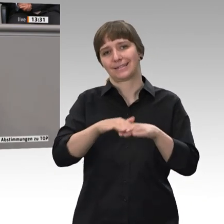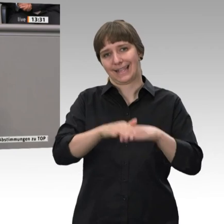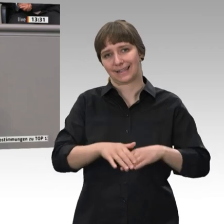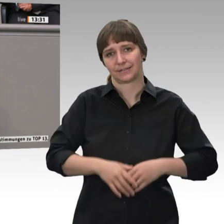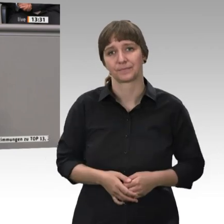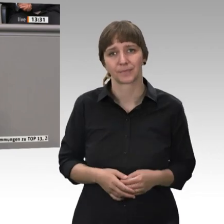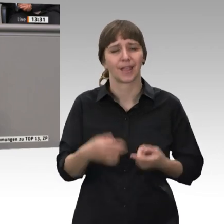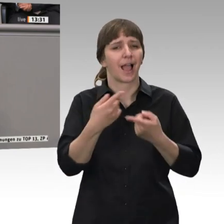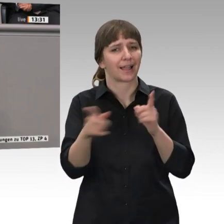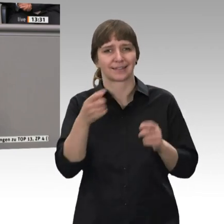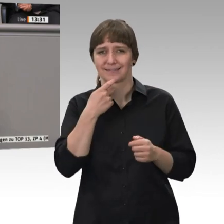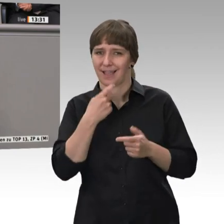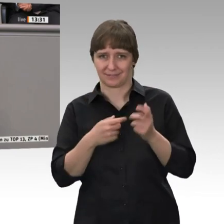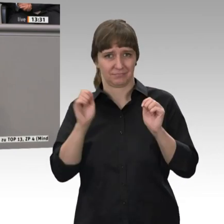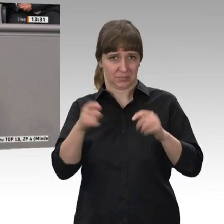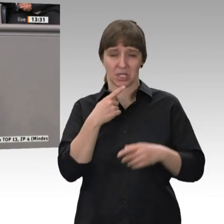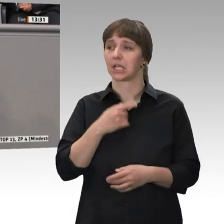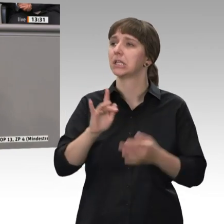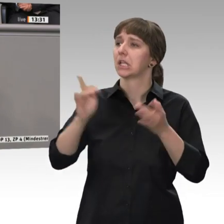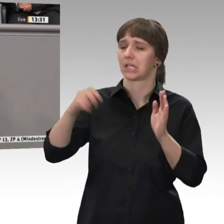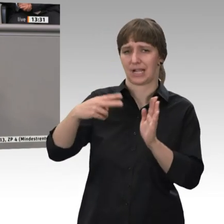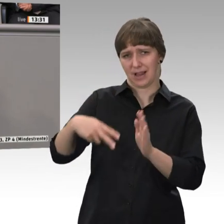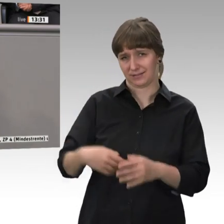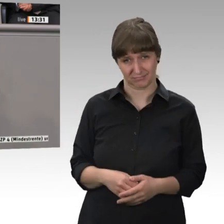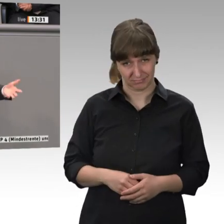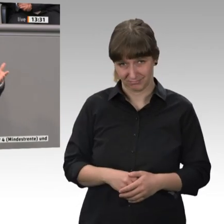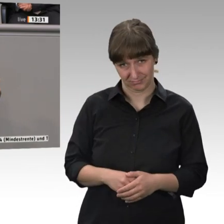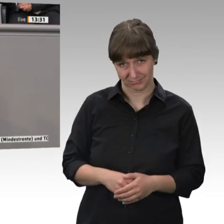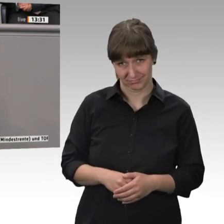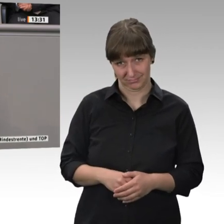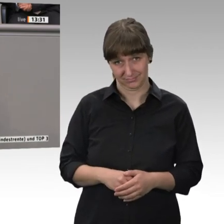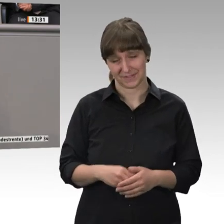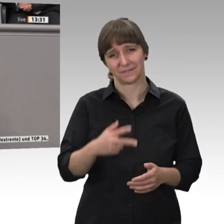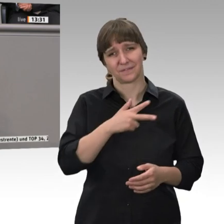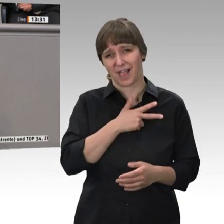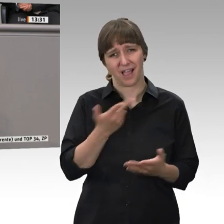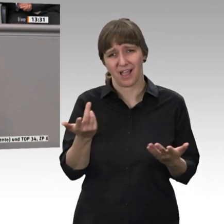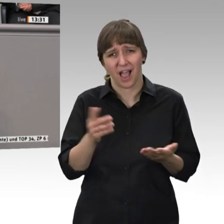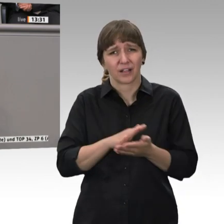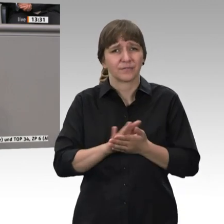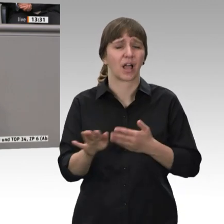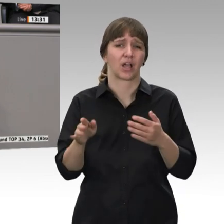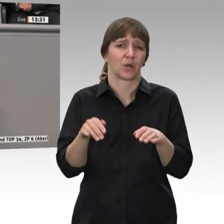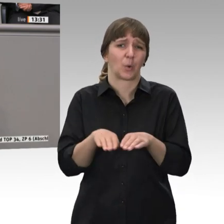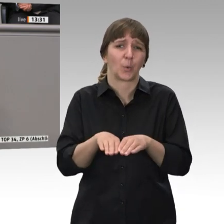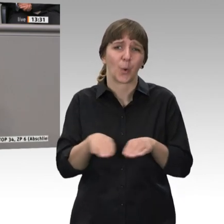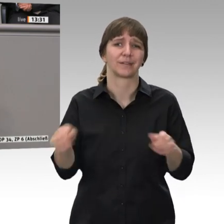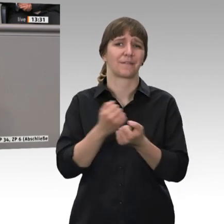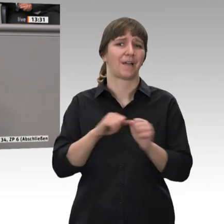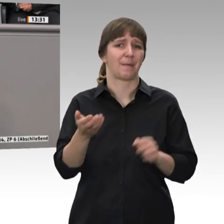im Internet nachlesen. In Wirklichkeit ist es, einen Grundfreibetrag zu schaffen in der Grundsicherung, um damit eine